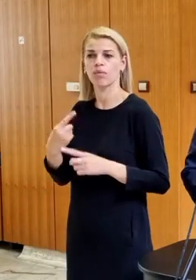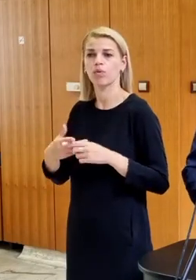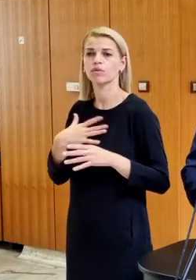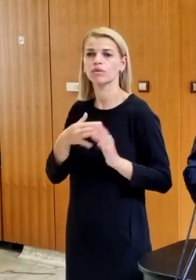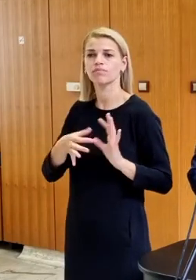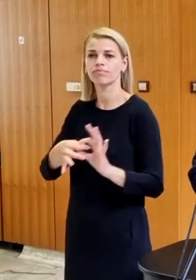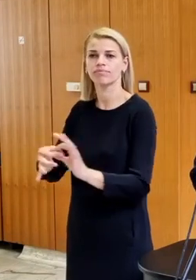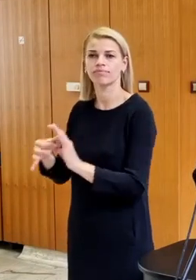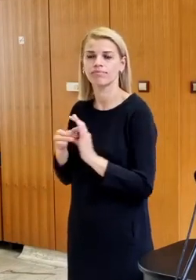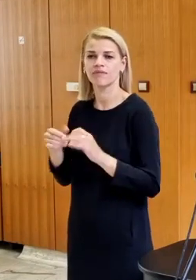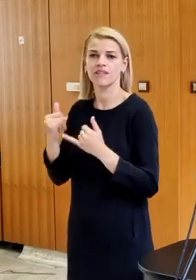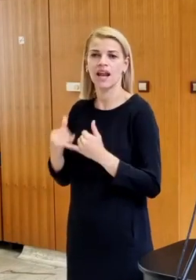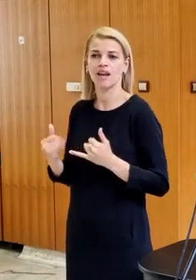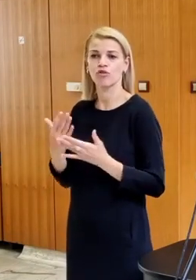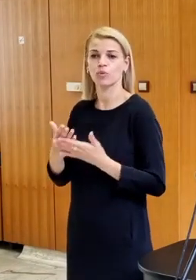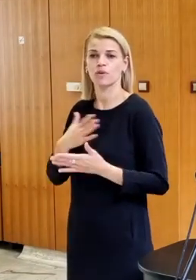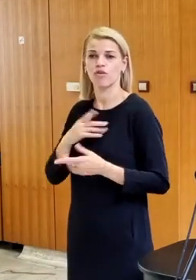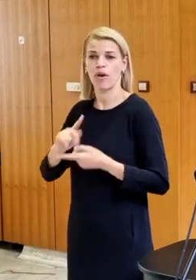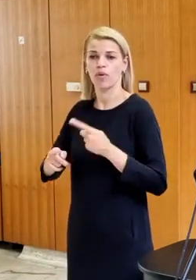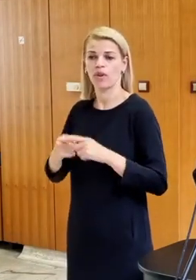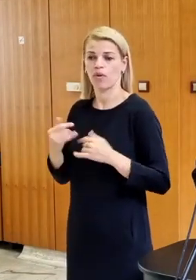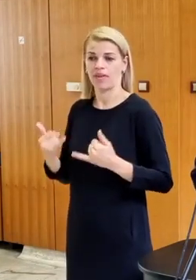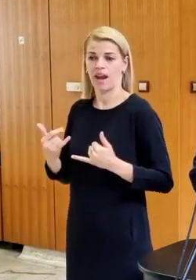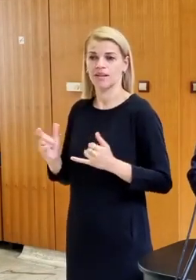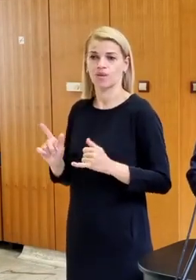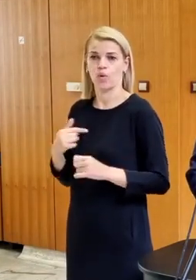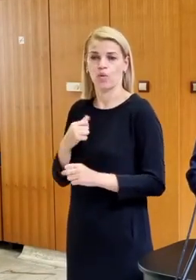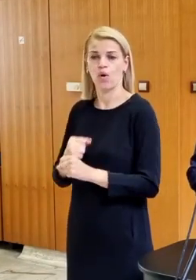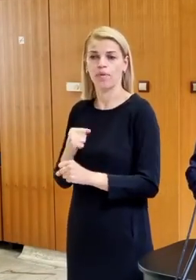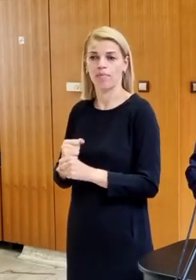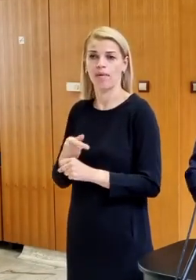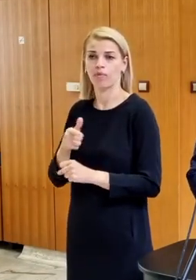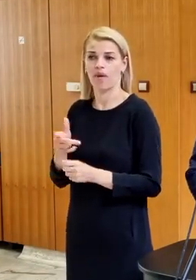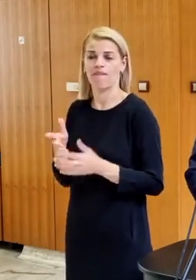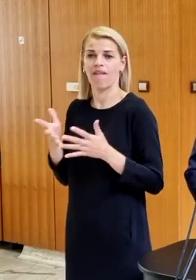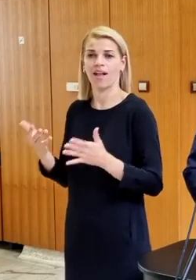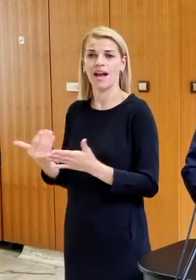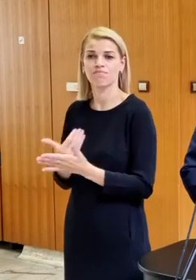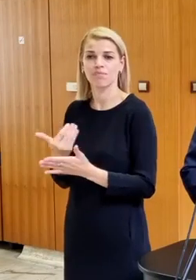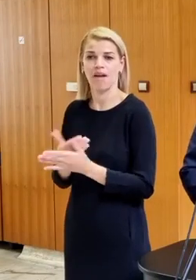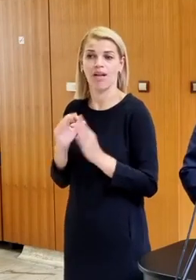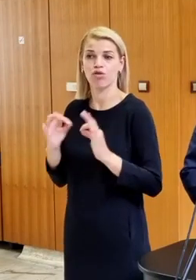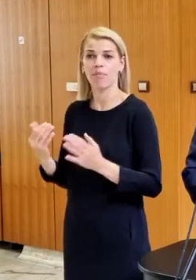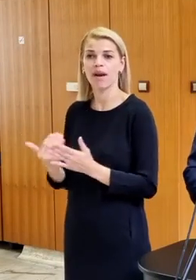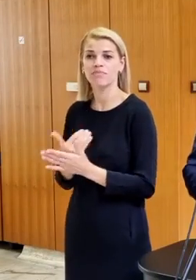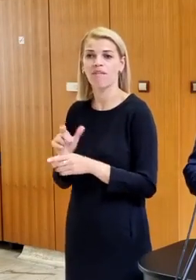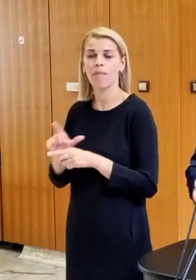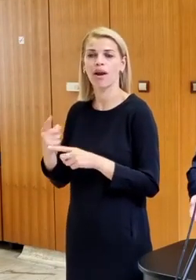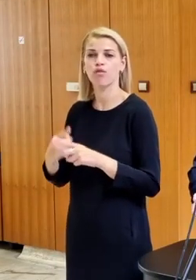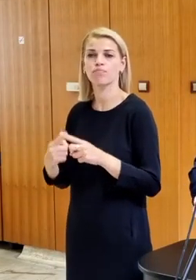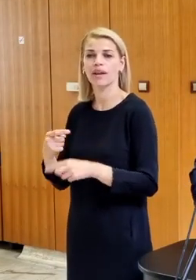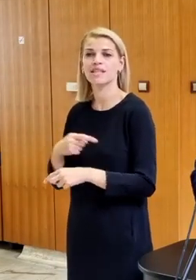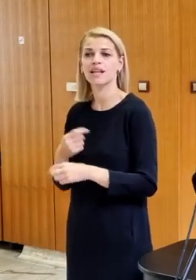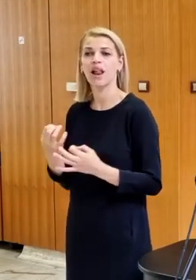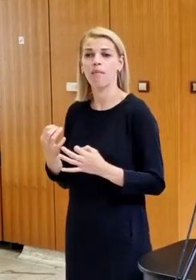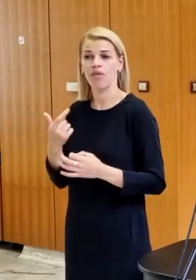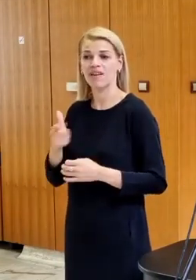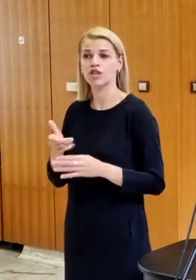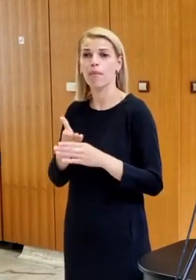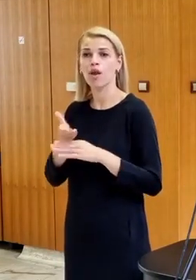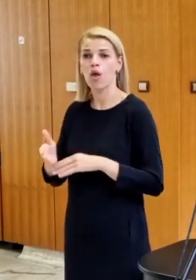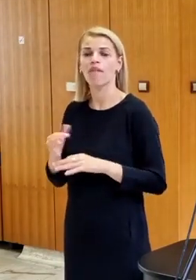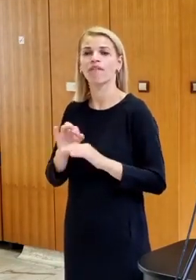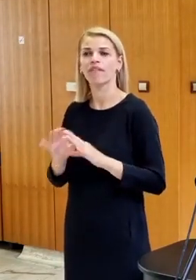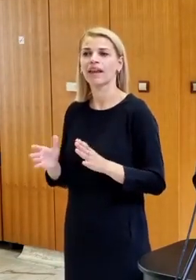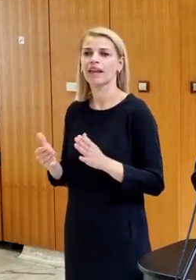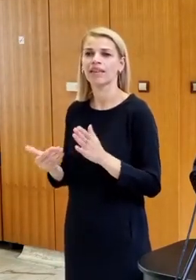zahraničí a naše politiky, ktorú vedieme dneska. Takže som za to veľmi rád, je to veľmi veľká správa naozaj pre ozbrojné síly, lebo s tými 200 miliónov my vieme urobiť